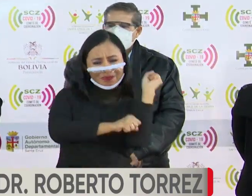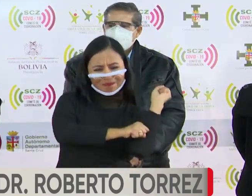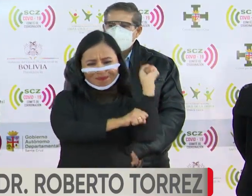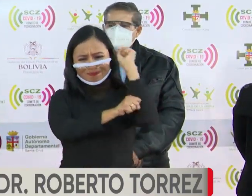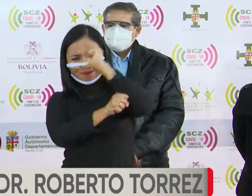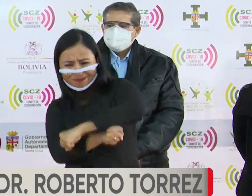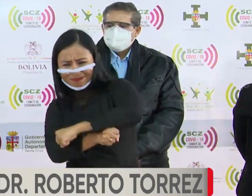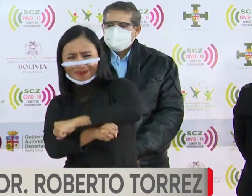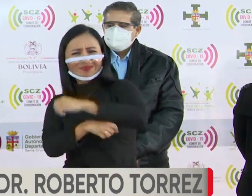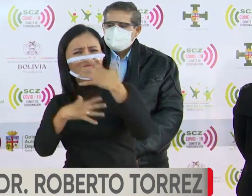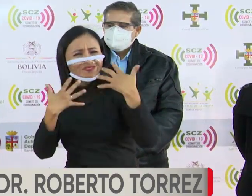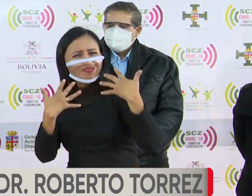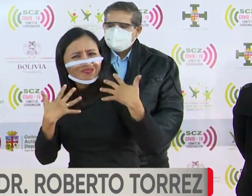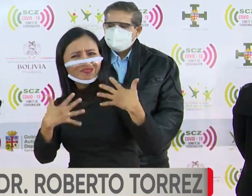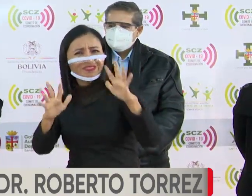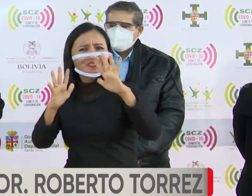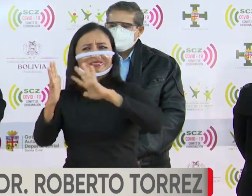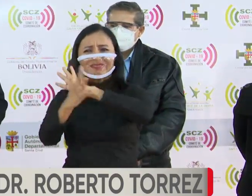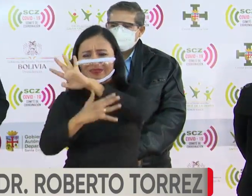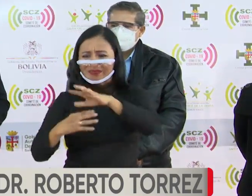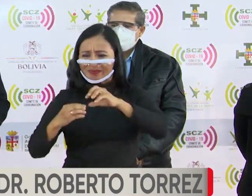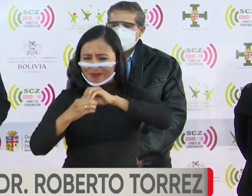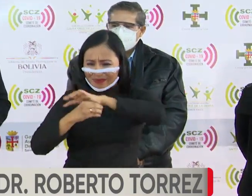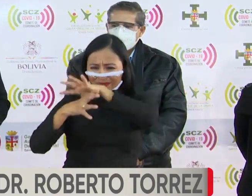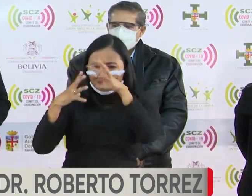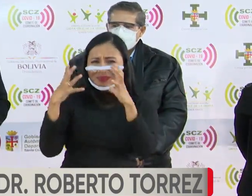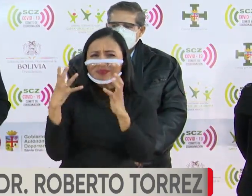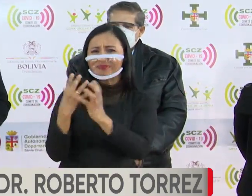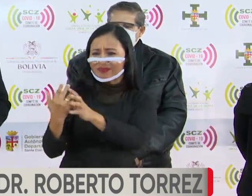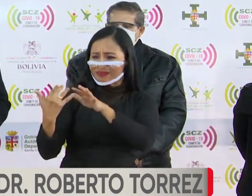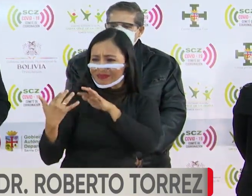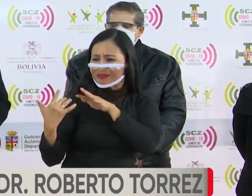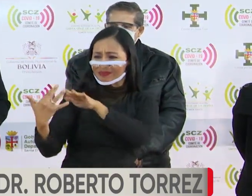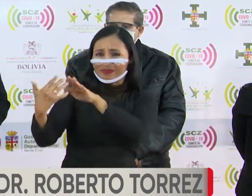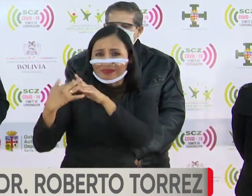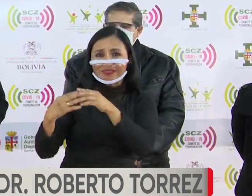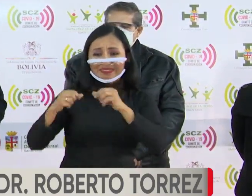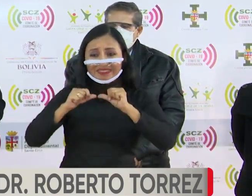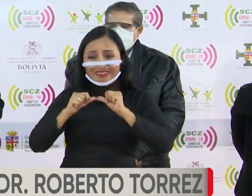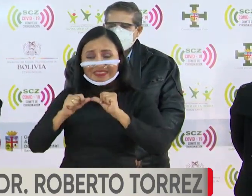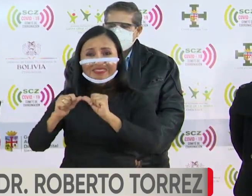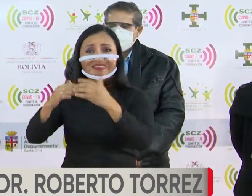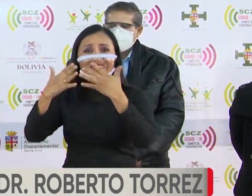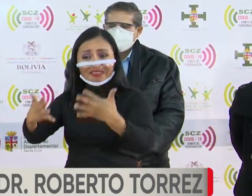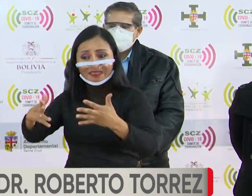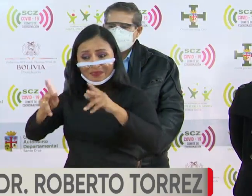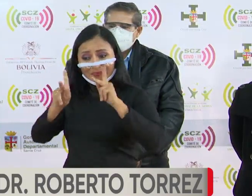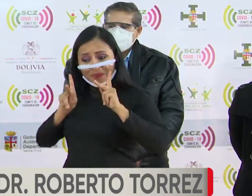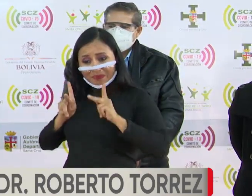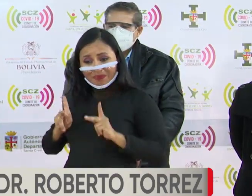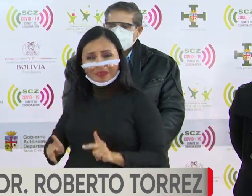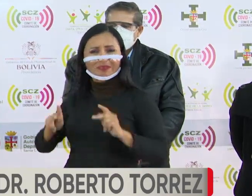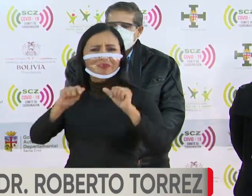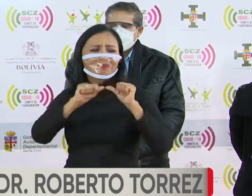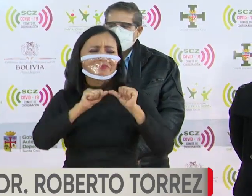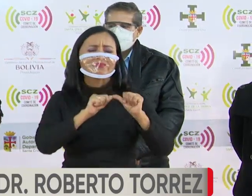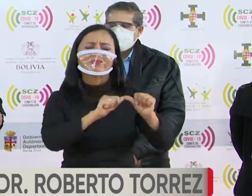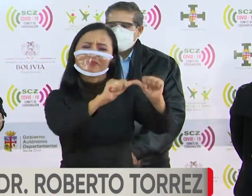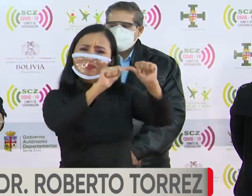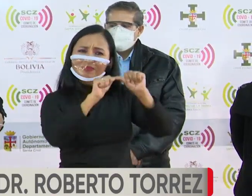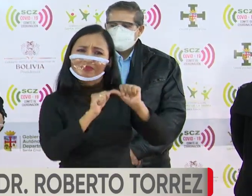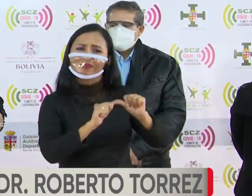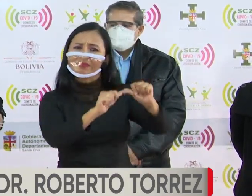todas las epidemias, mientras hayan seres vivos, seguiremos